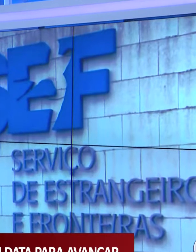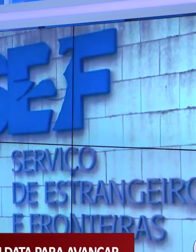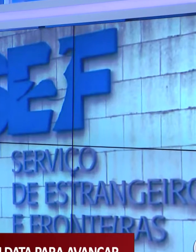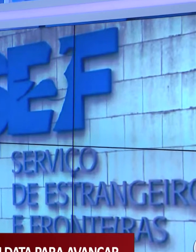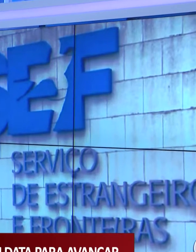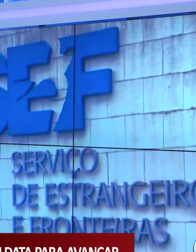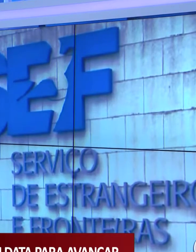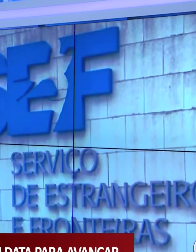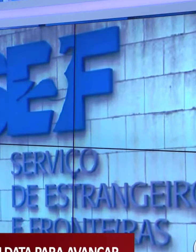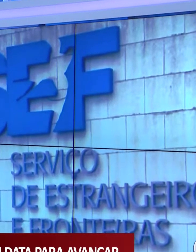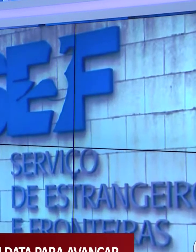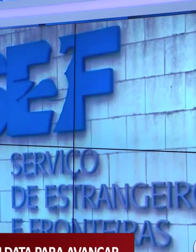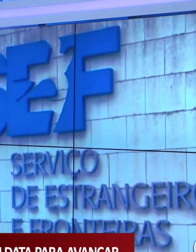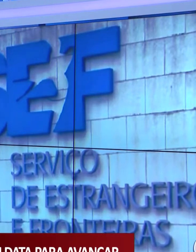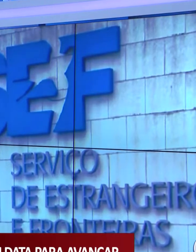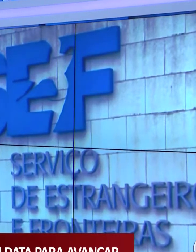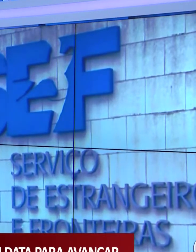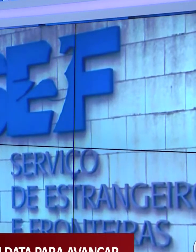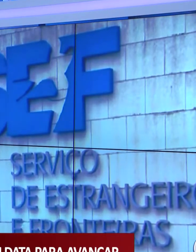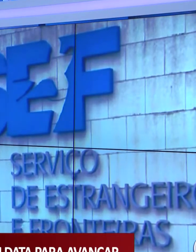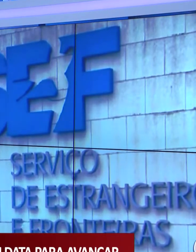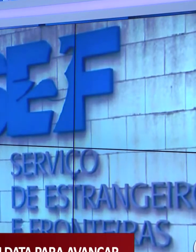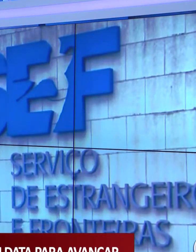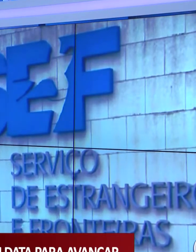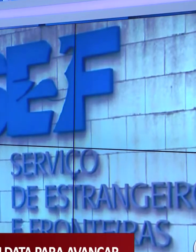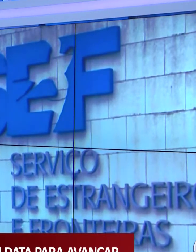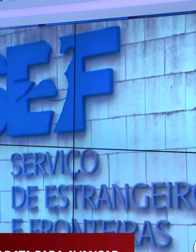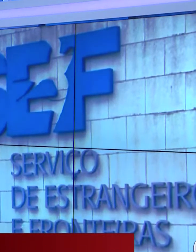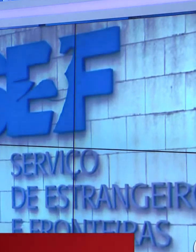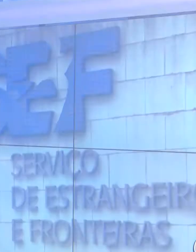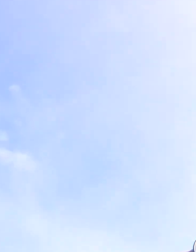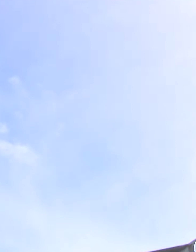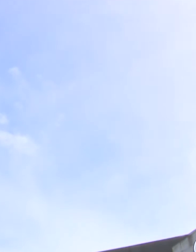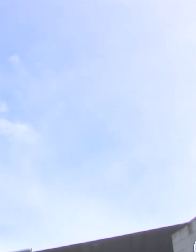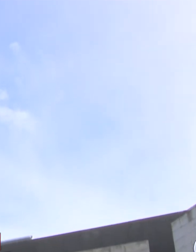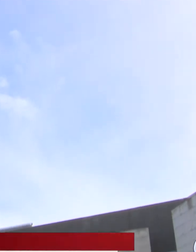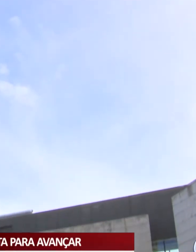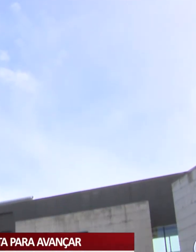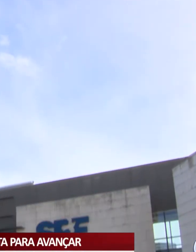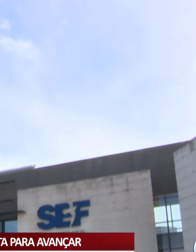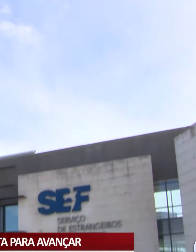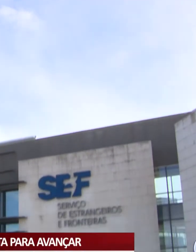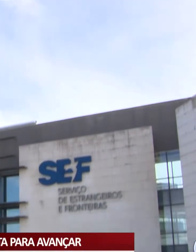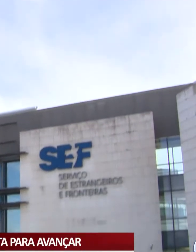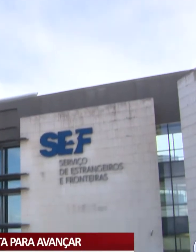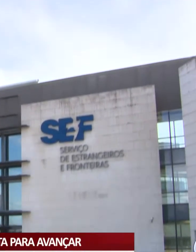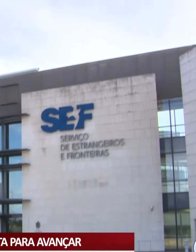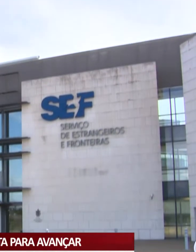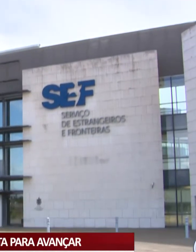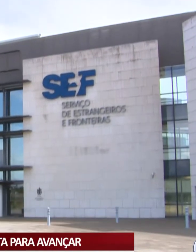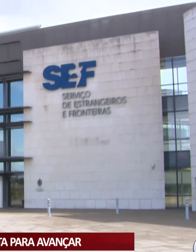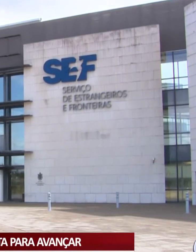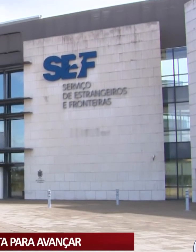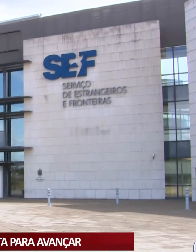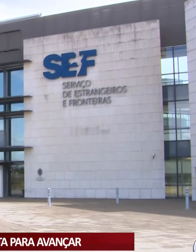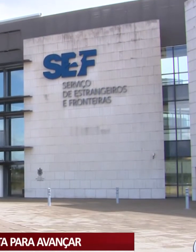nova data para a criação da Agência para as Migrações e Asilo. Os objetivos mantêm-se, mas ainda não é a